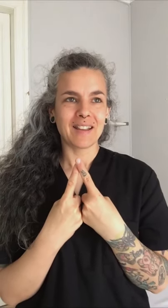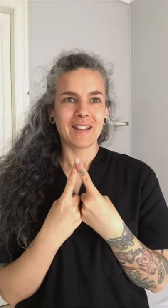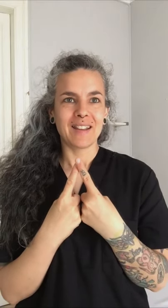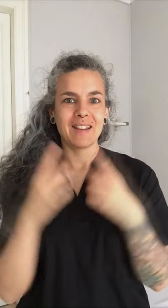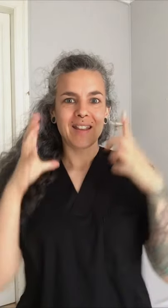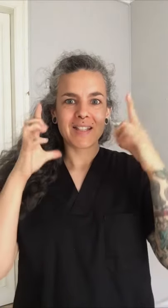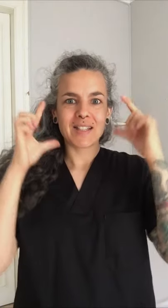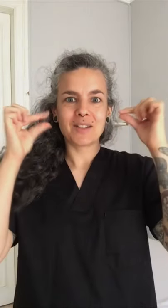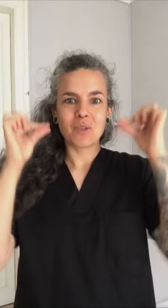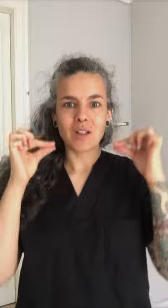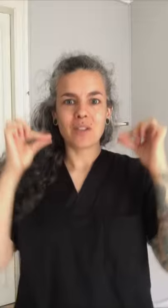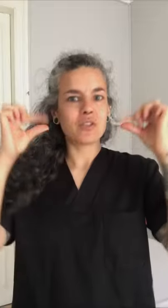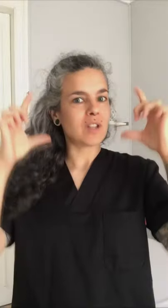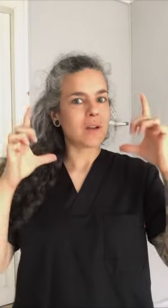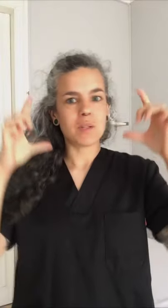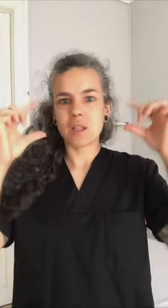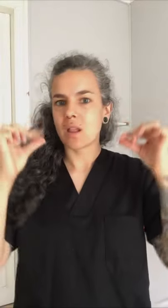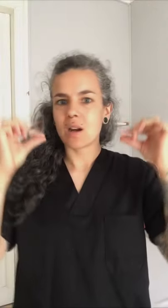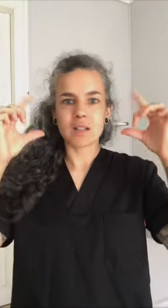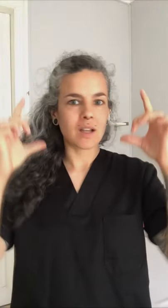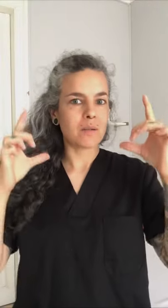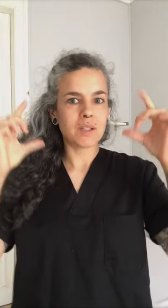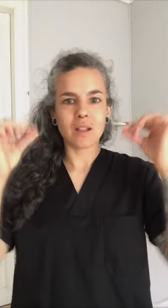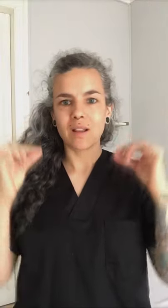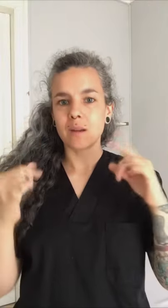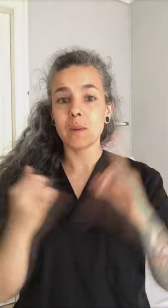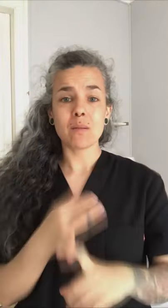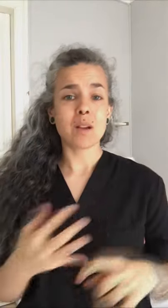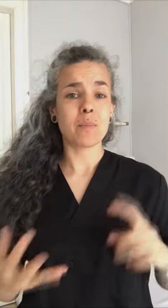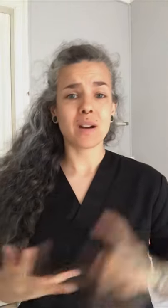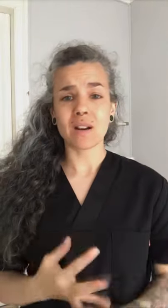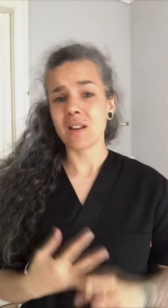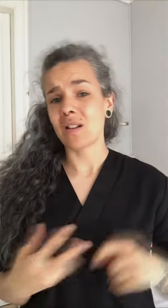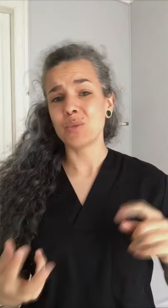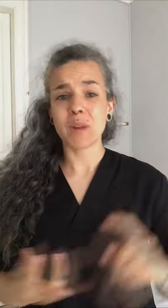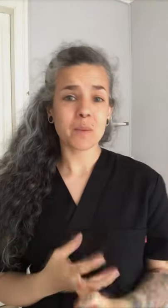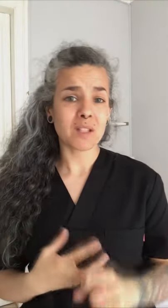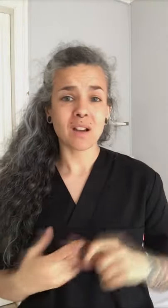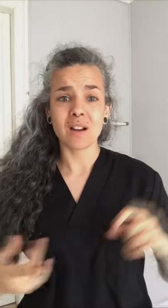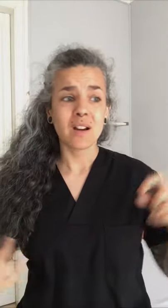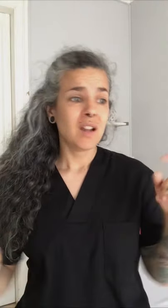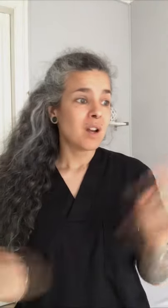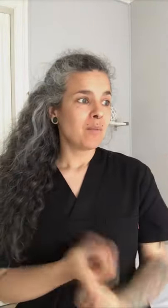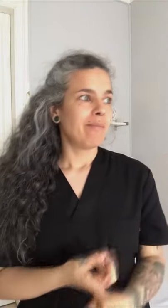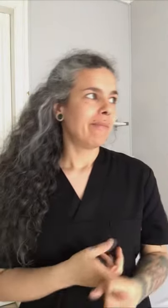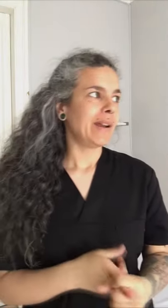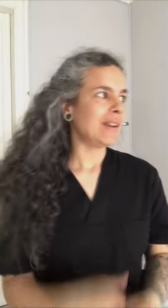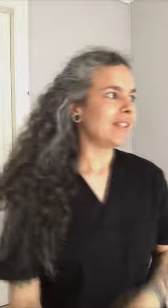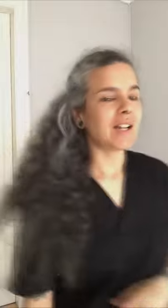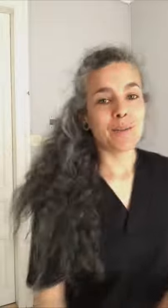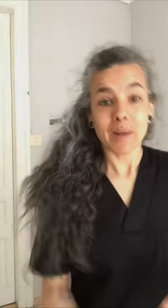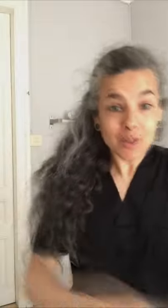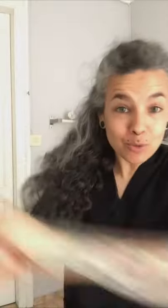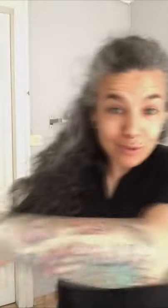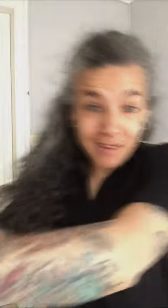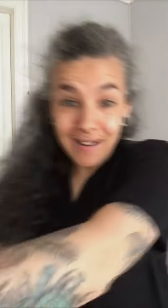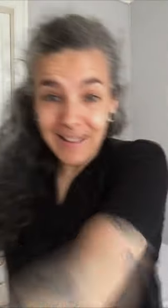Que esta articulación se abre, se cierra, se abre, se cierra. Para hablar, para reírnos, para besar, para gritar, para insultar al